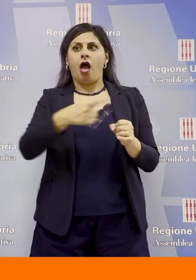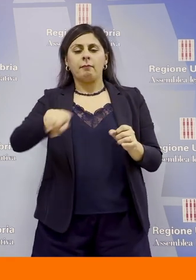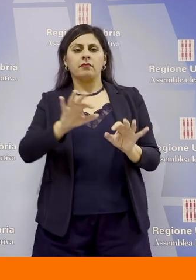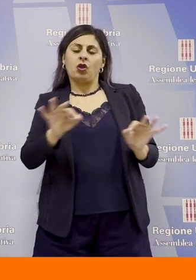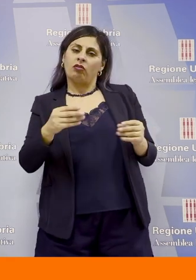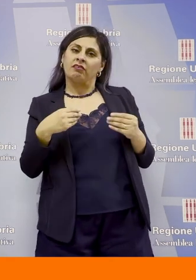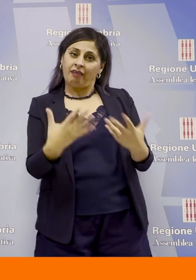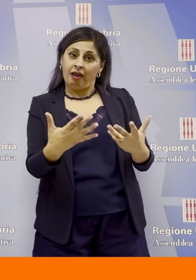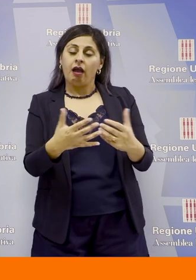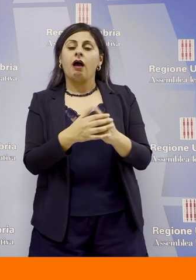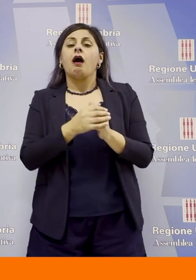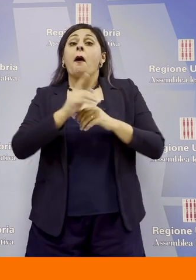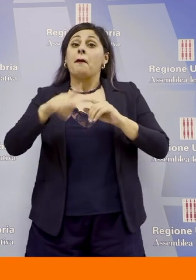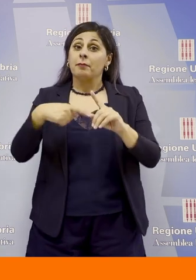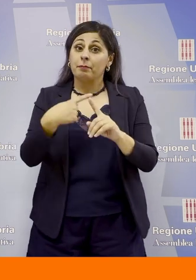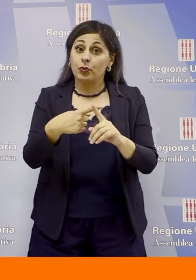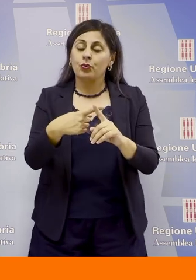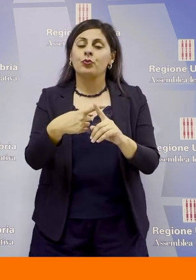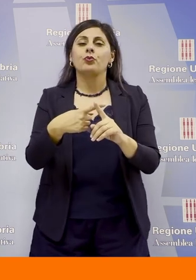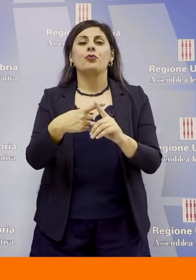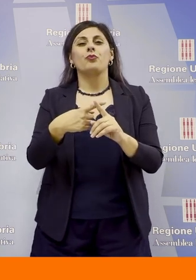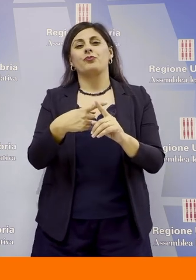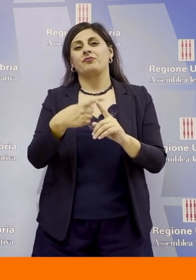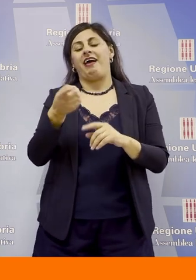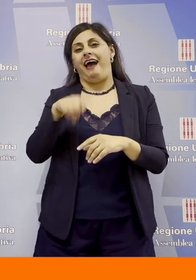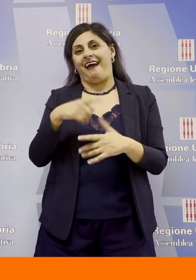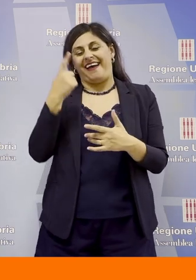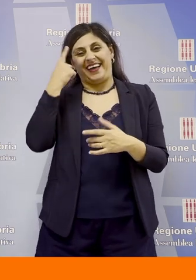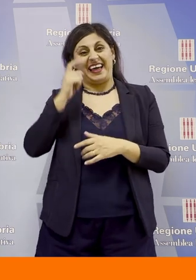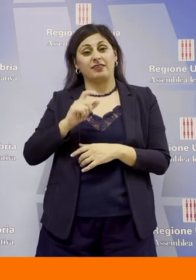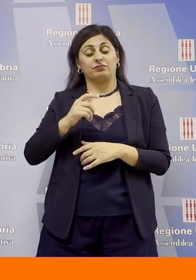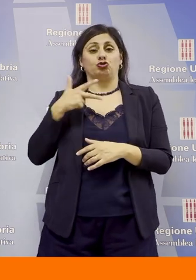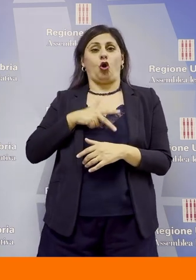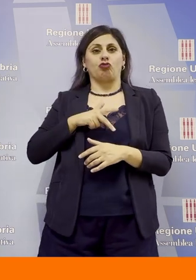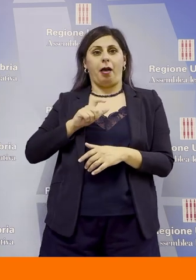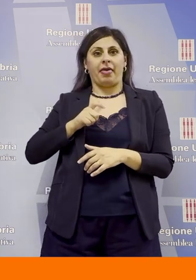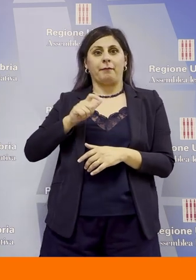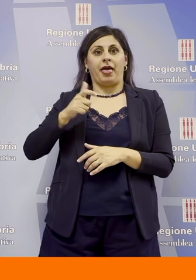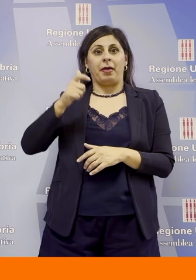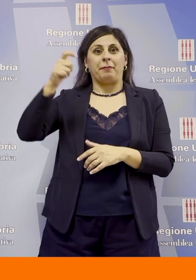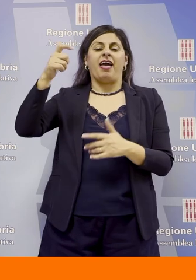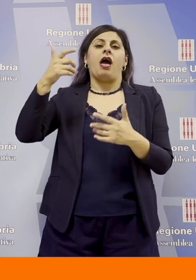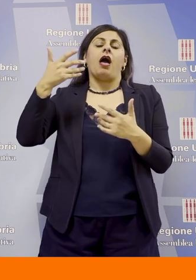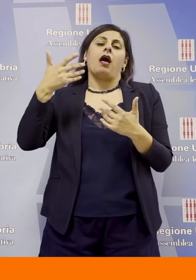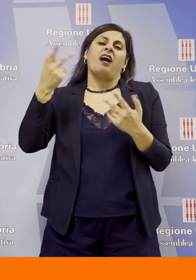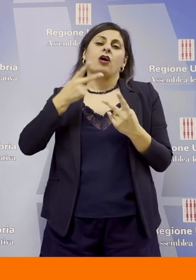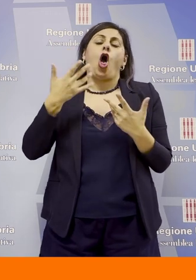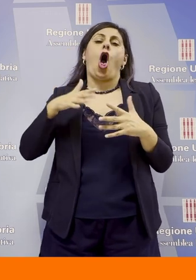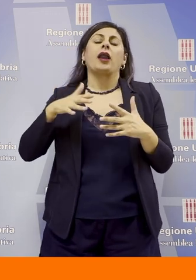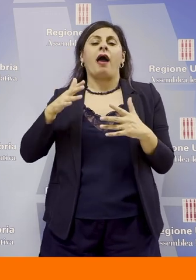e ancora anche per sbloccare l'ascensore sociale che purtroppo è ormai fermo da